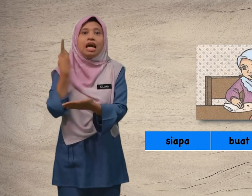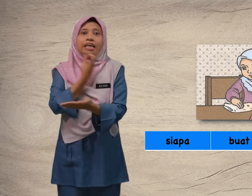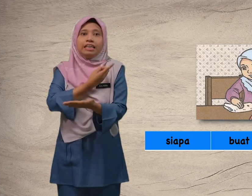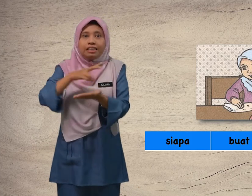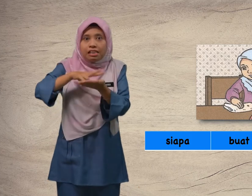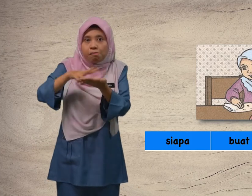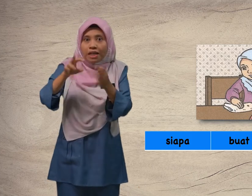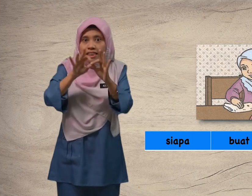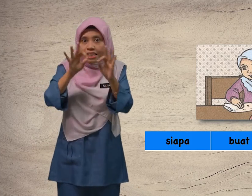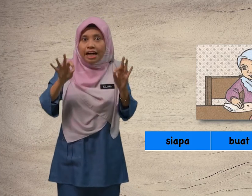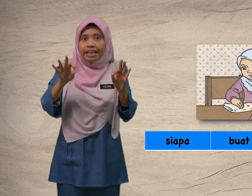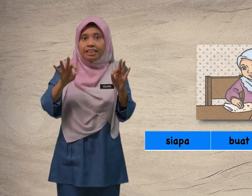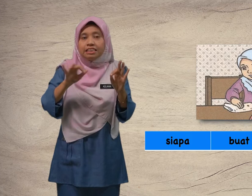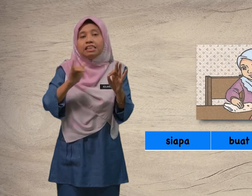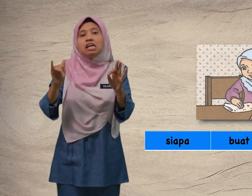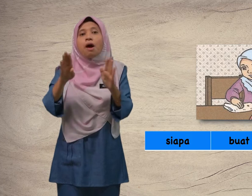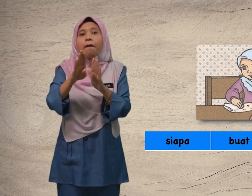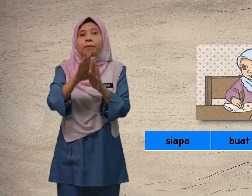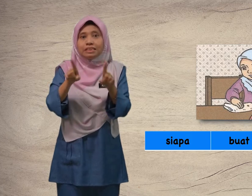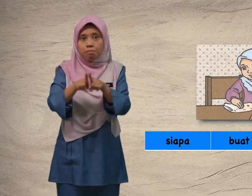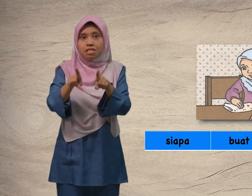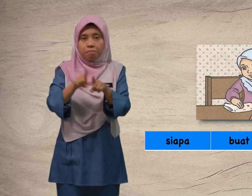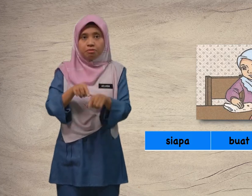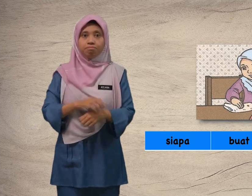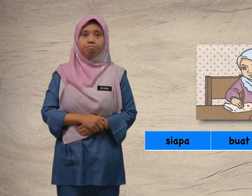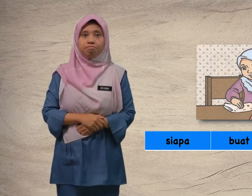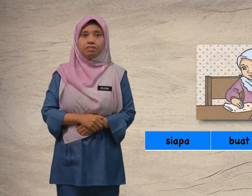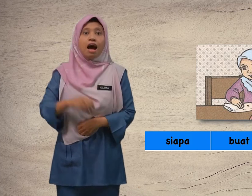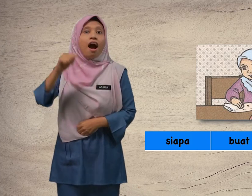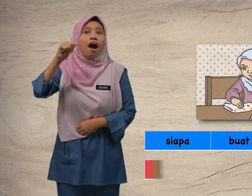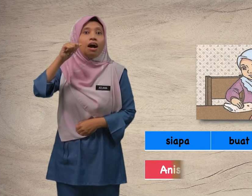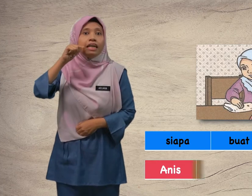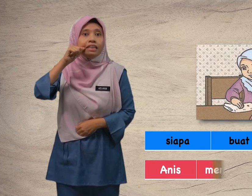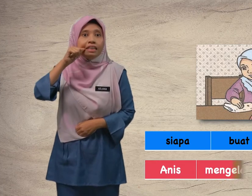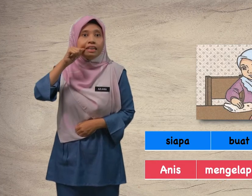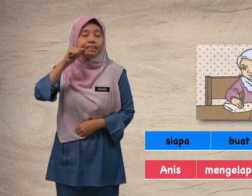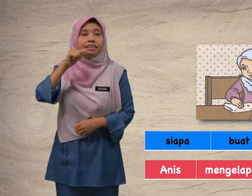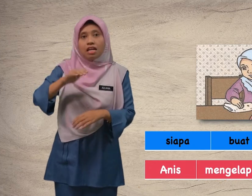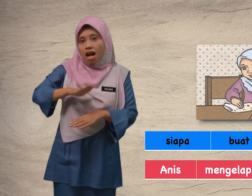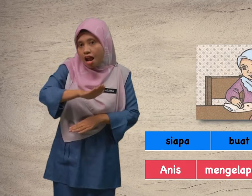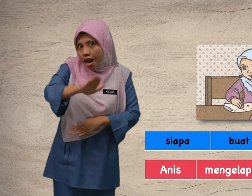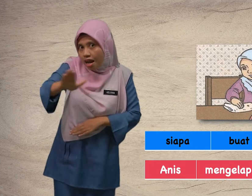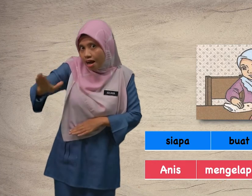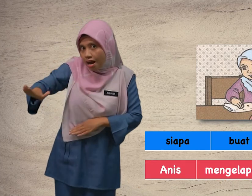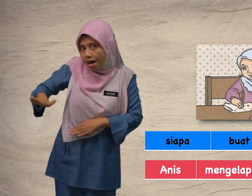Kita baca ayatnya sama-sama. Anis lap